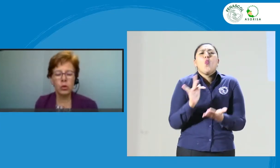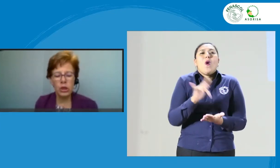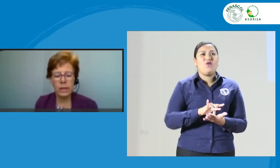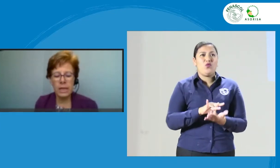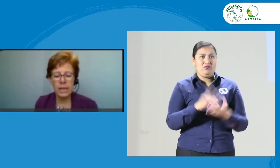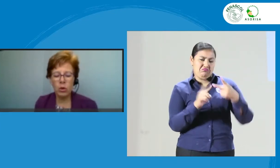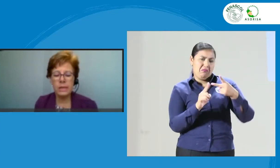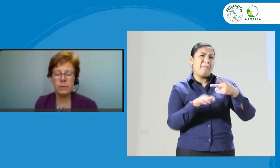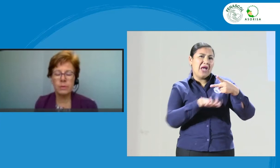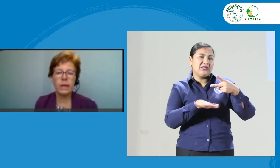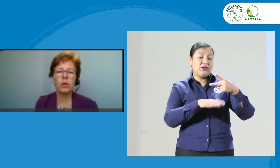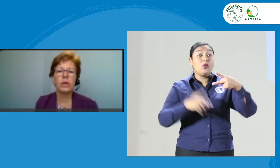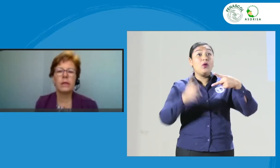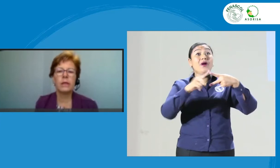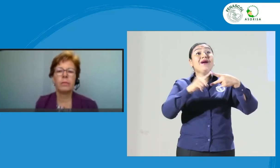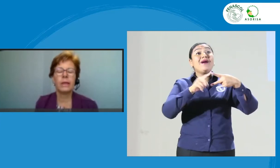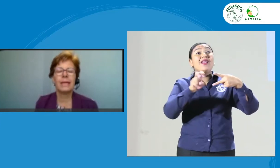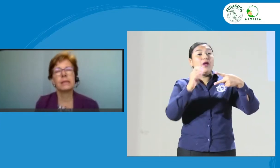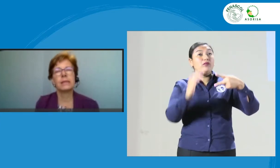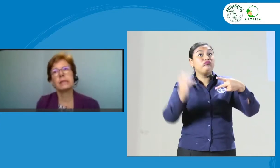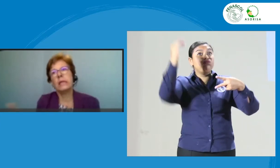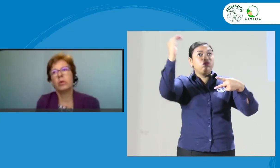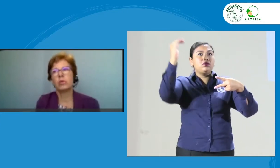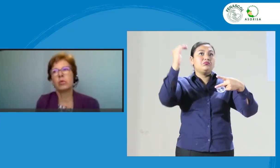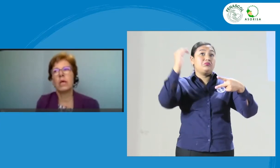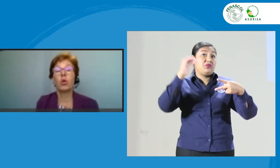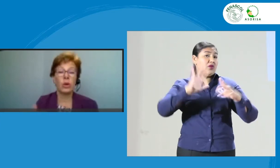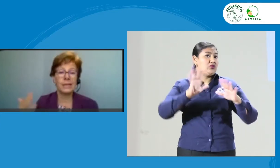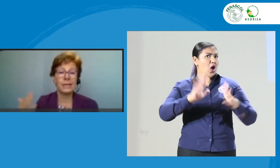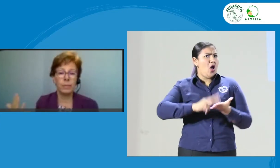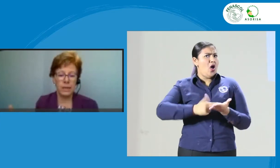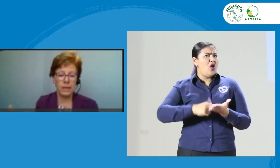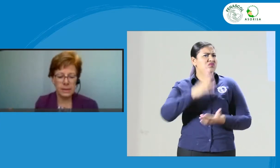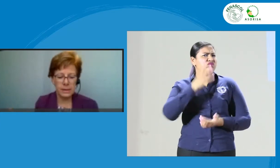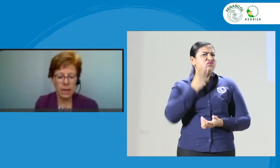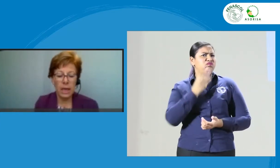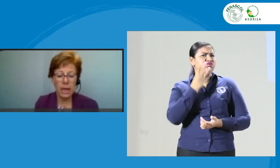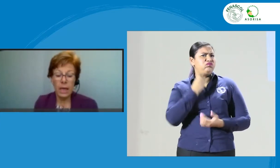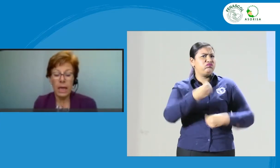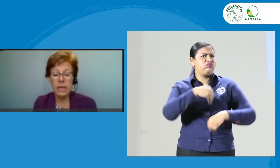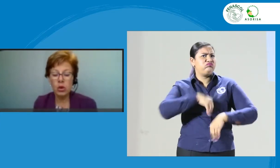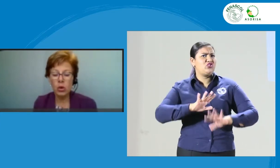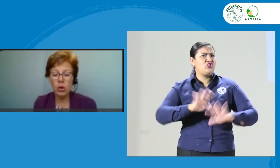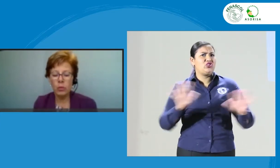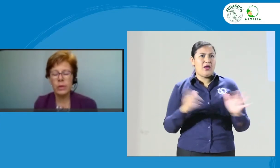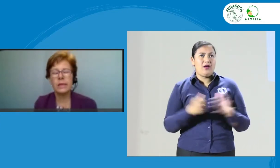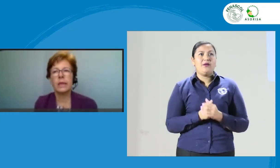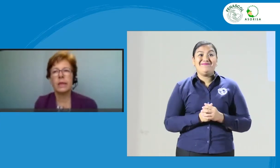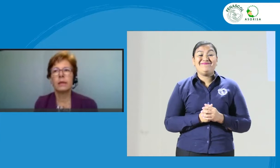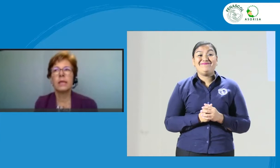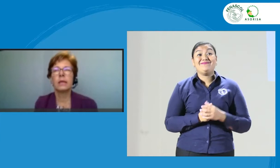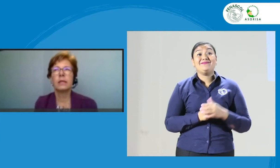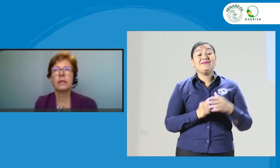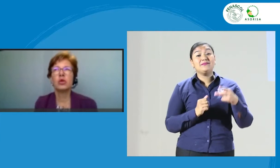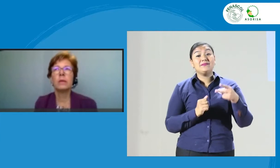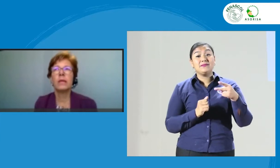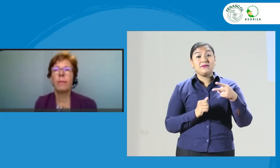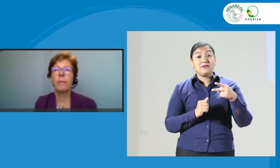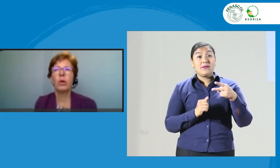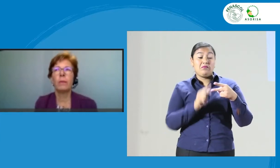sería lo que se espera de un intérprete senior, o sea, con experiencia. Esto, pues, esto serviría, por ejemplo,